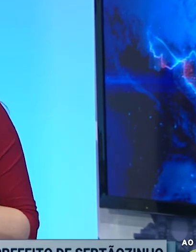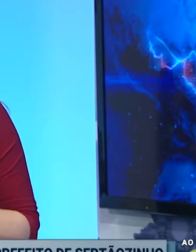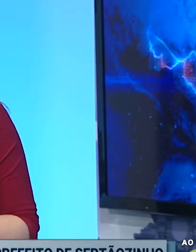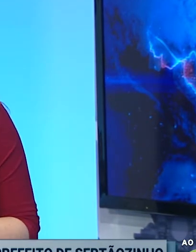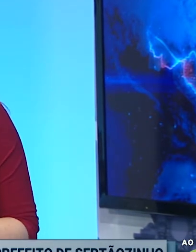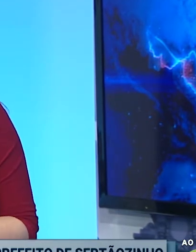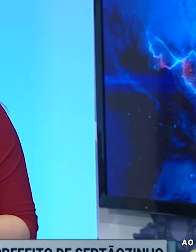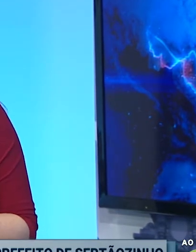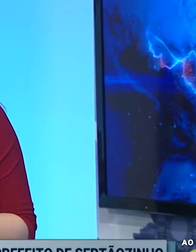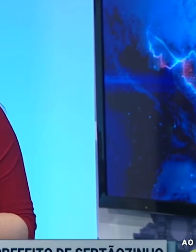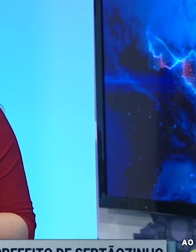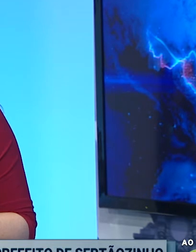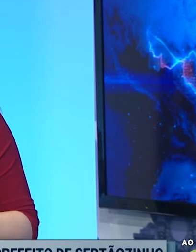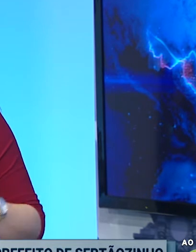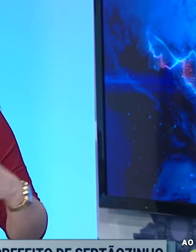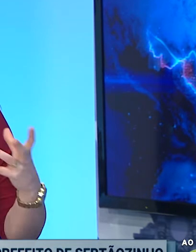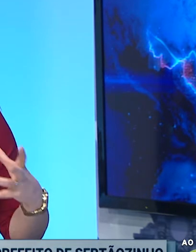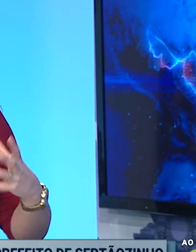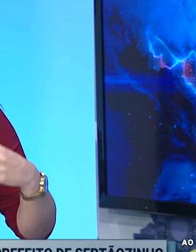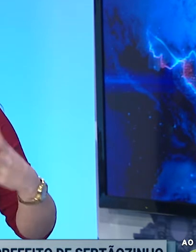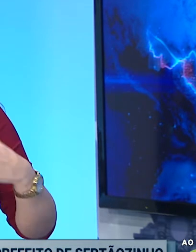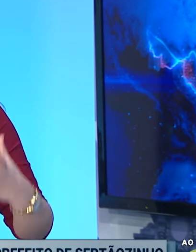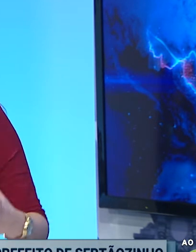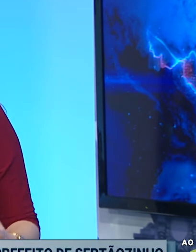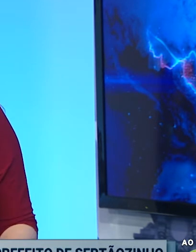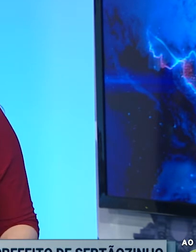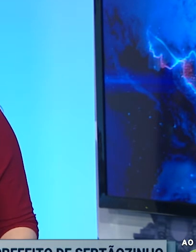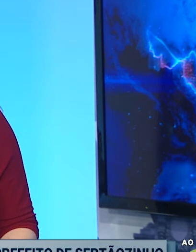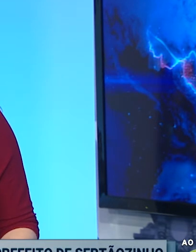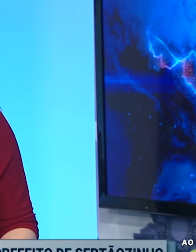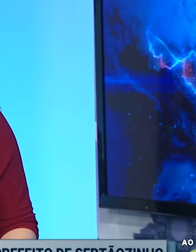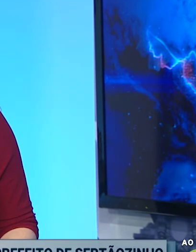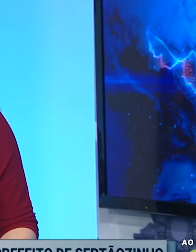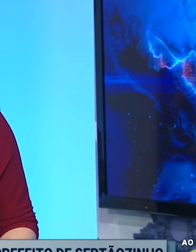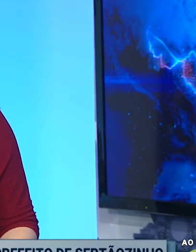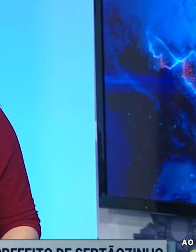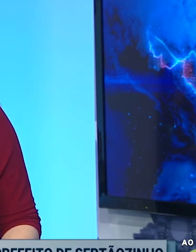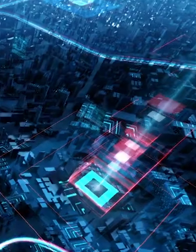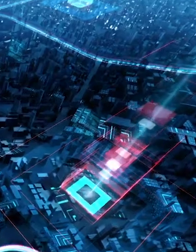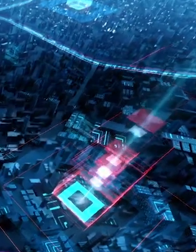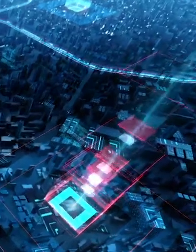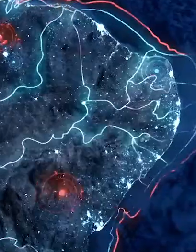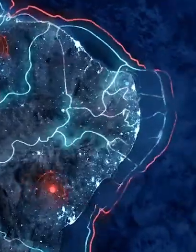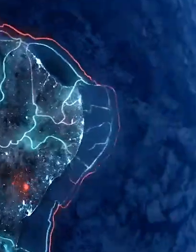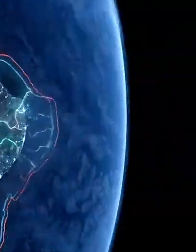muita preocupação e dificuldade de entendimento por parte da população.